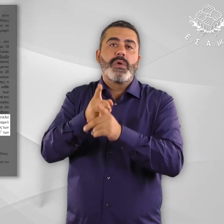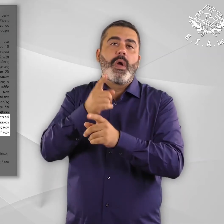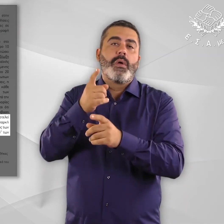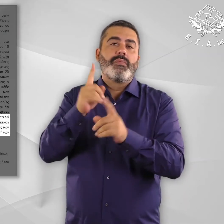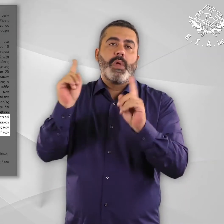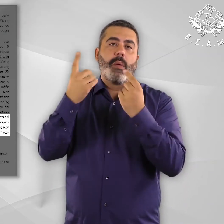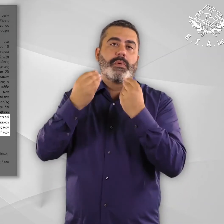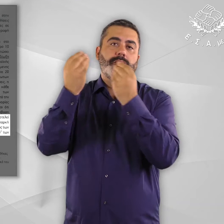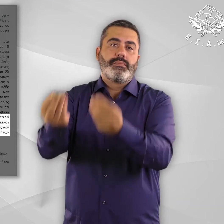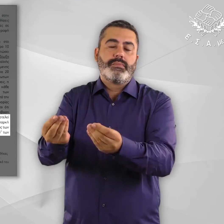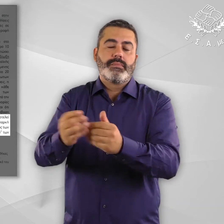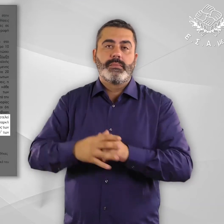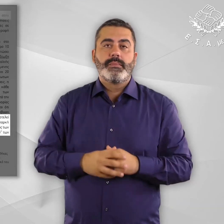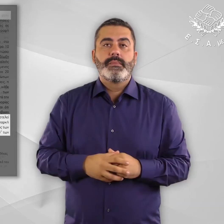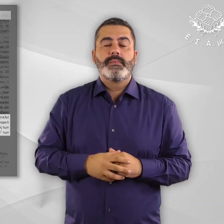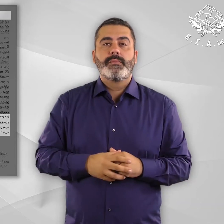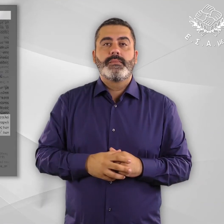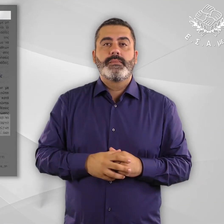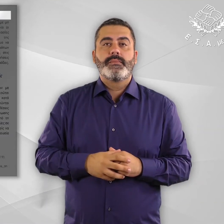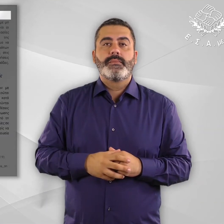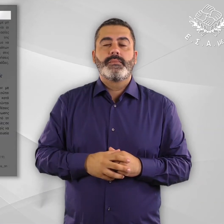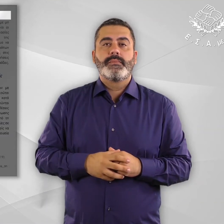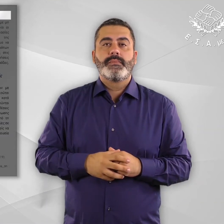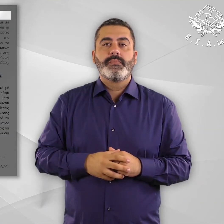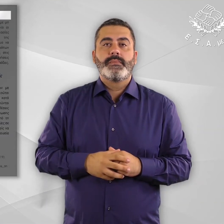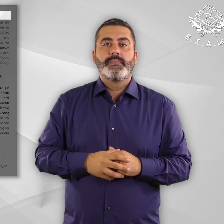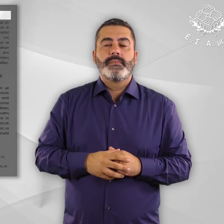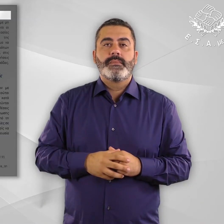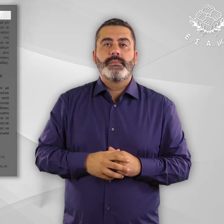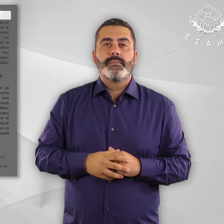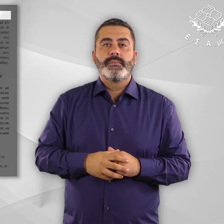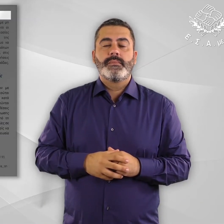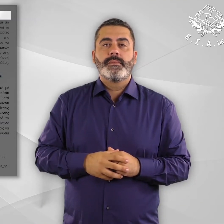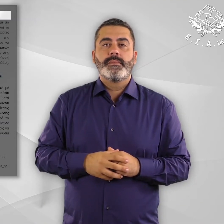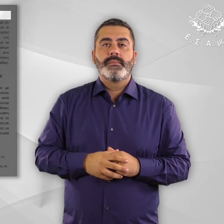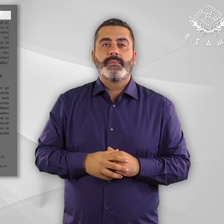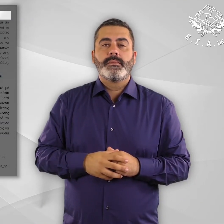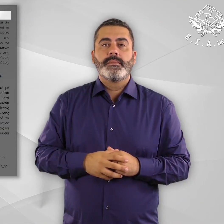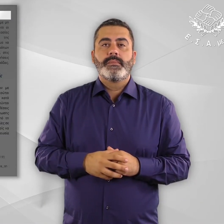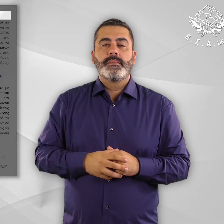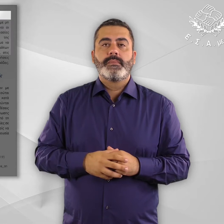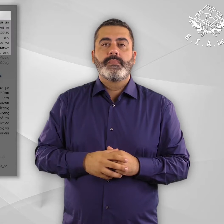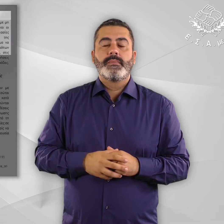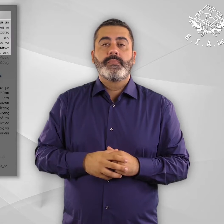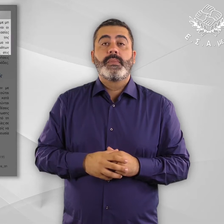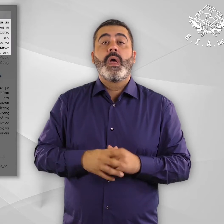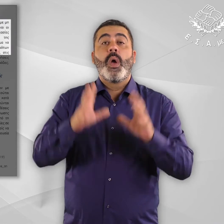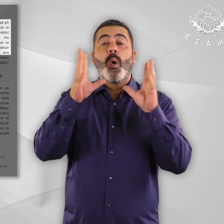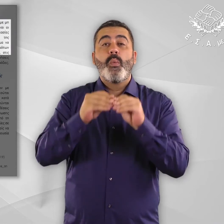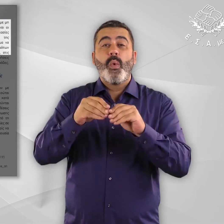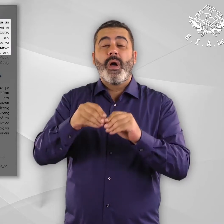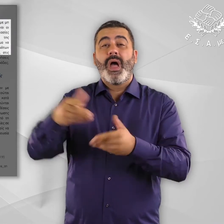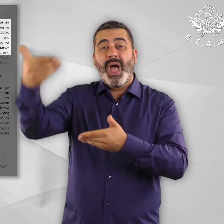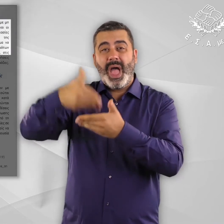Τέλος σελίδας 10. Υποενότητα. Καθυστερήσεις στην εξέταση έτοιμάτων ασύλου. Ως